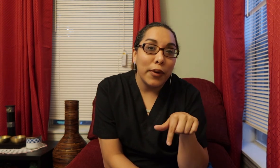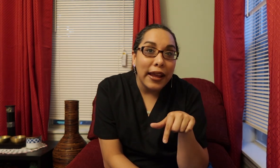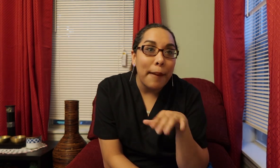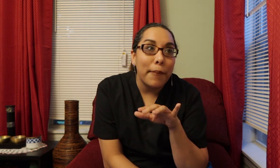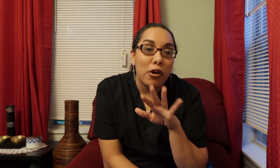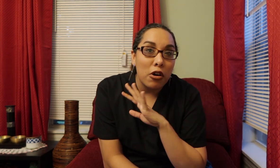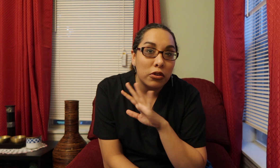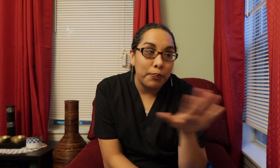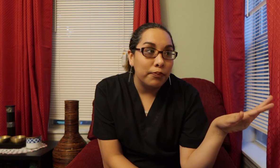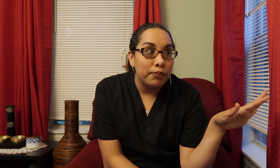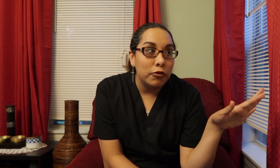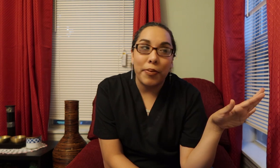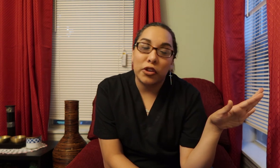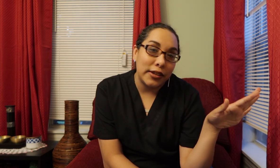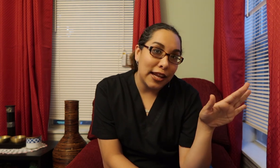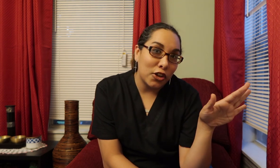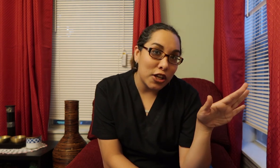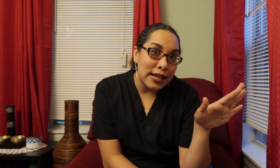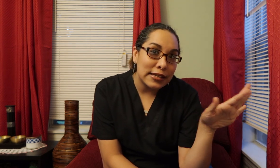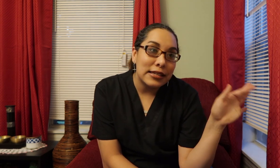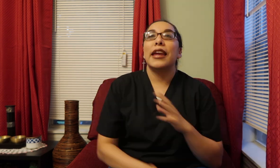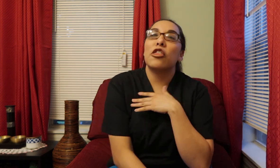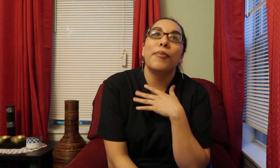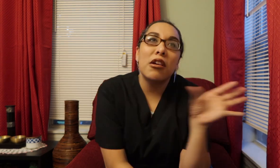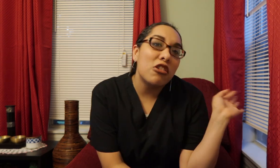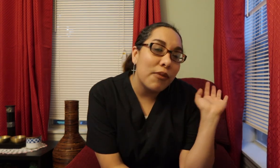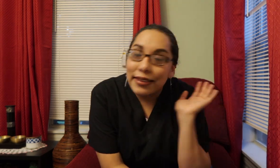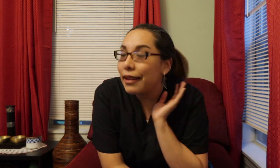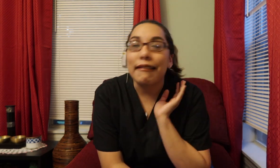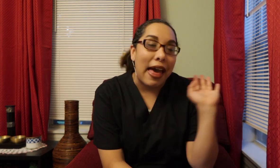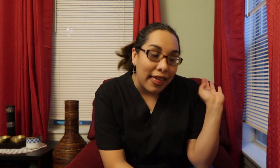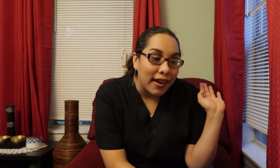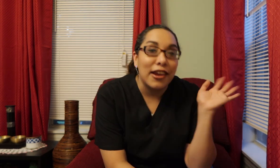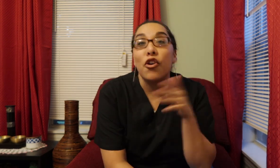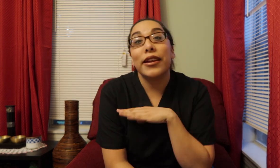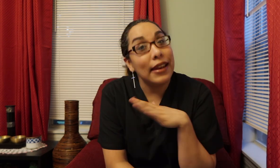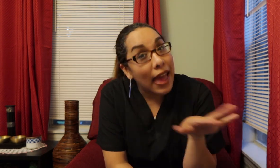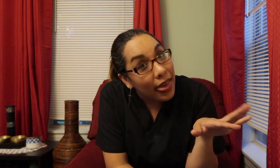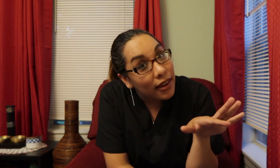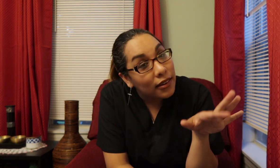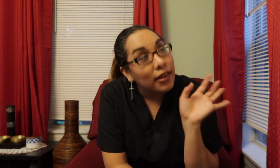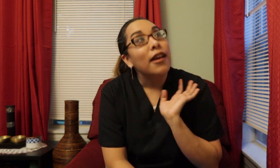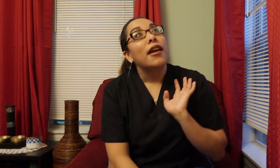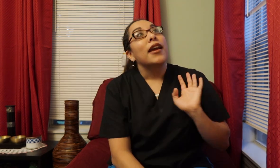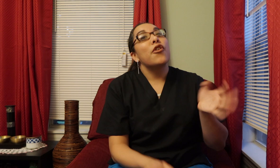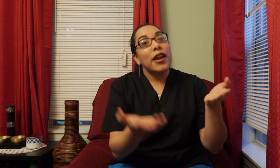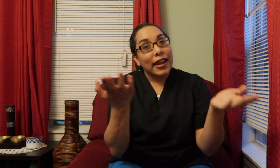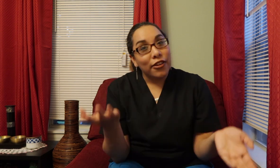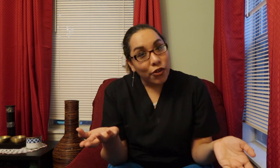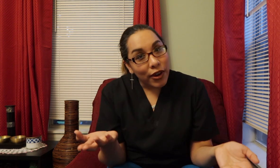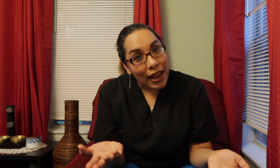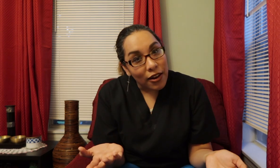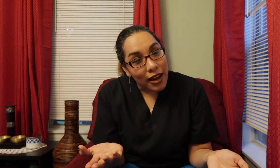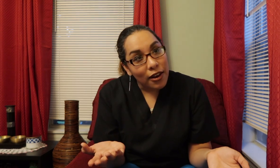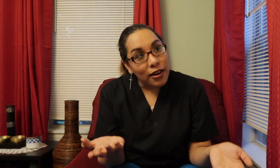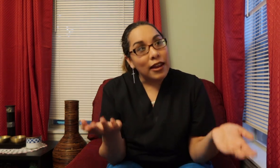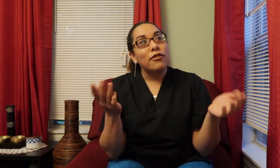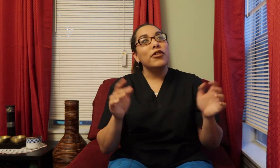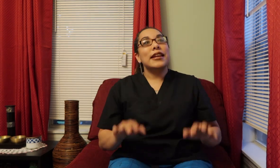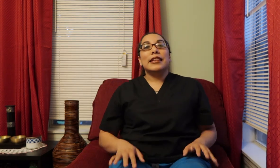recap, pero no pasó así las cosas Dije, el domingo yo no voy a hacer nada, y no hice nada Y ahora aquí estoy ya el lunes,